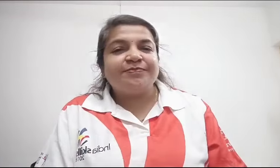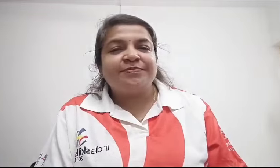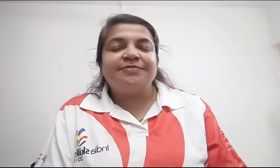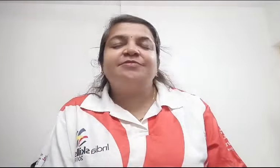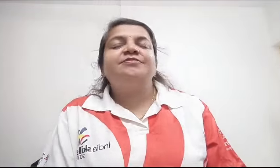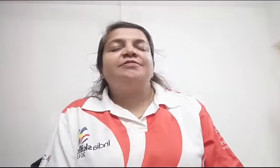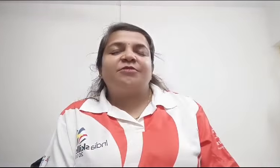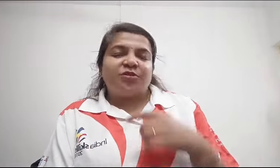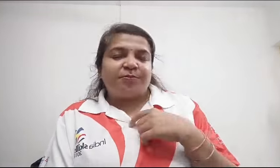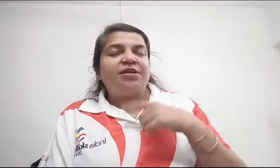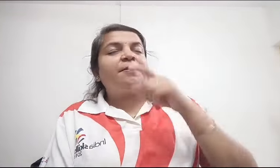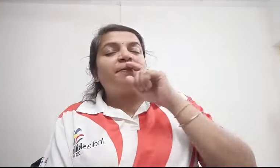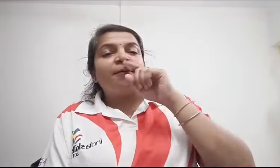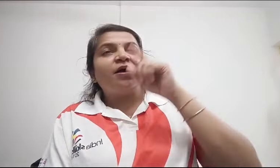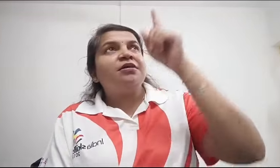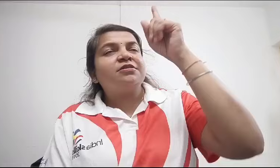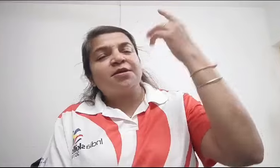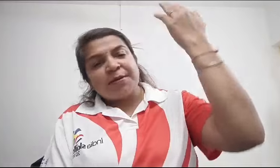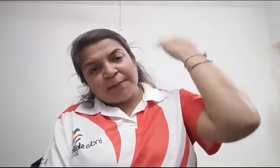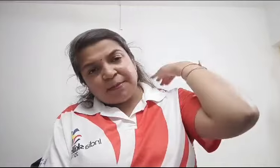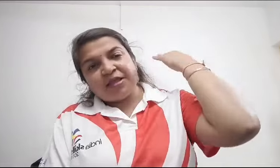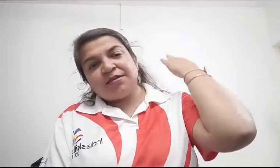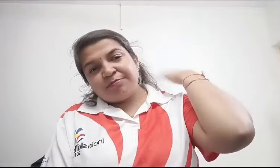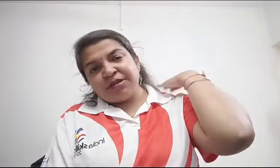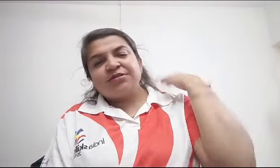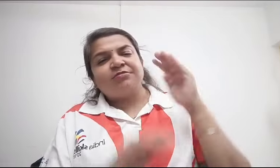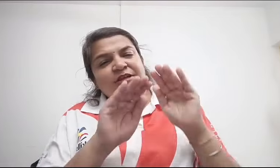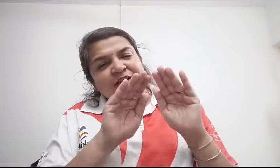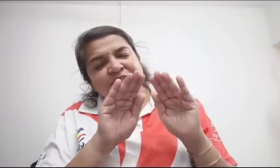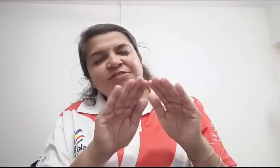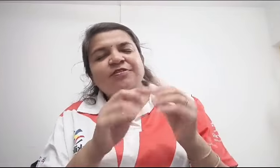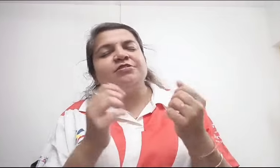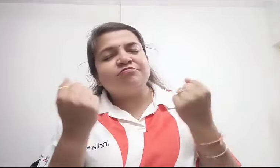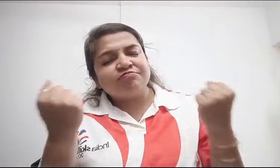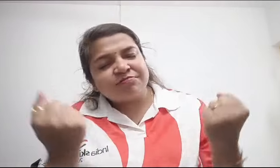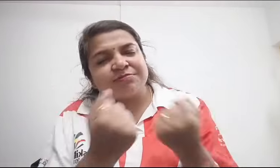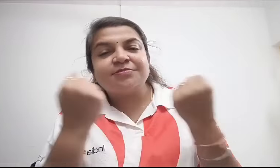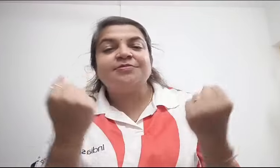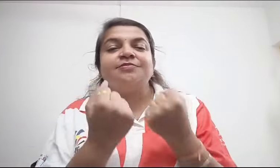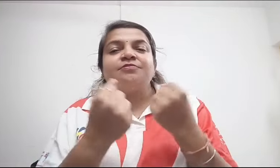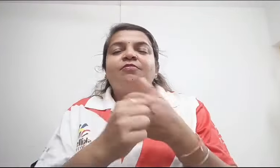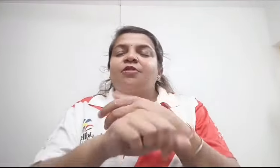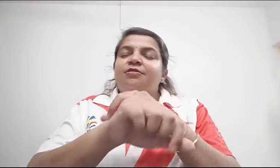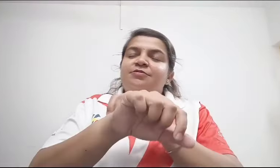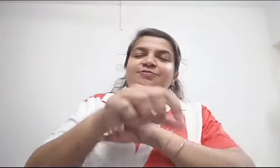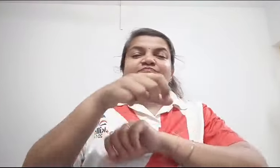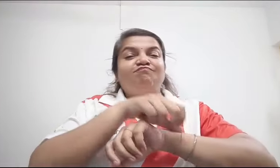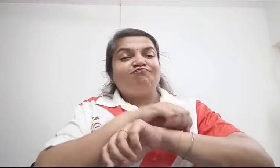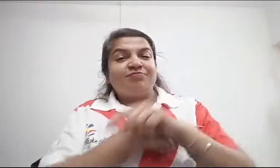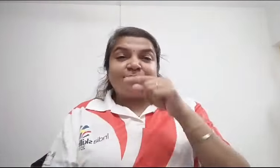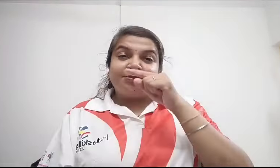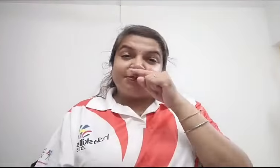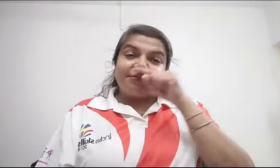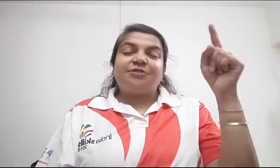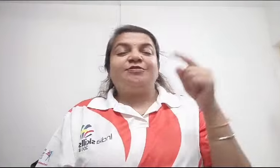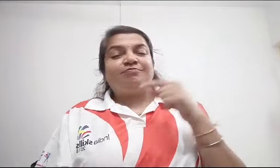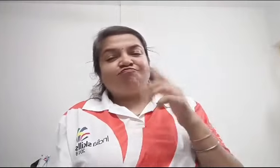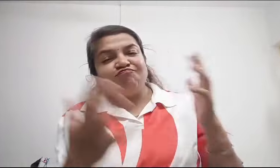मेरे से तयारी की और मुझे ये middle मिला. लेकिन मुझे मेरी जिन्दकी का पीछे का जो पार्ट है,